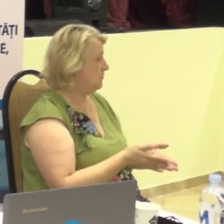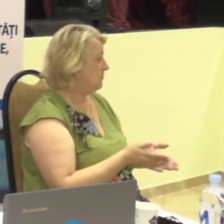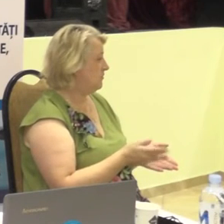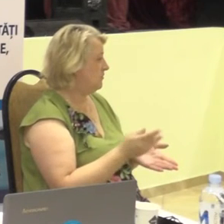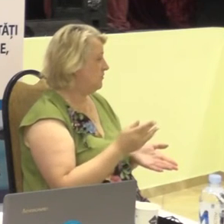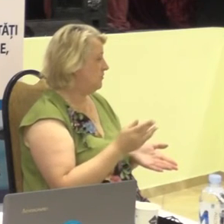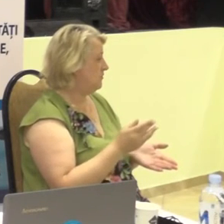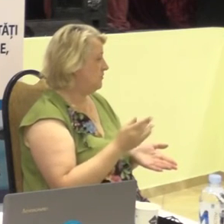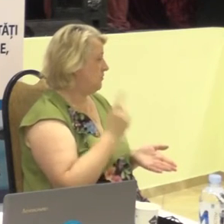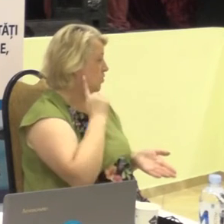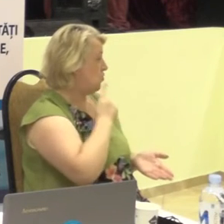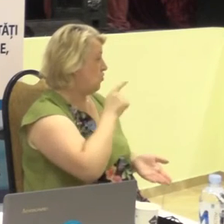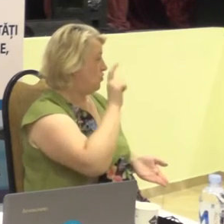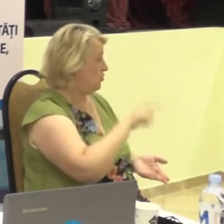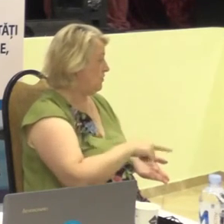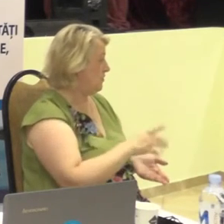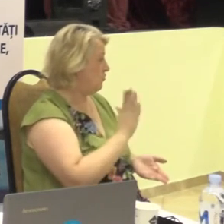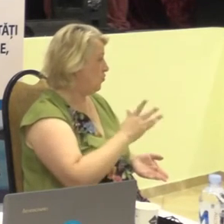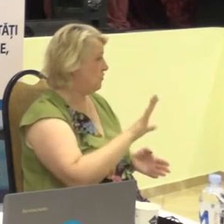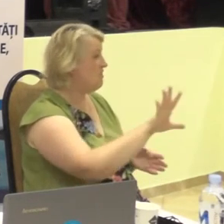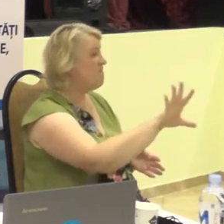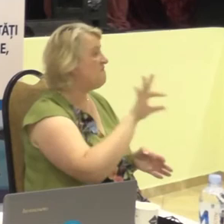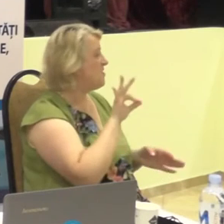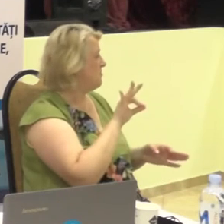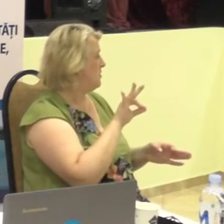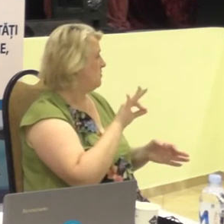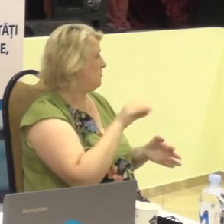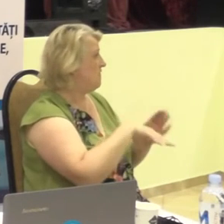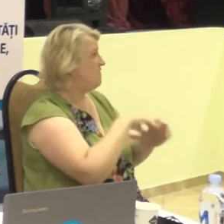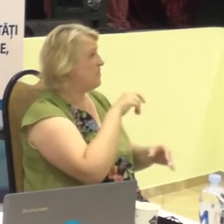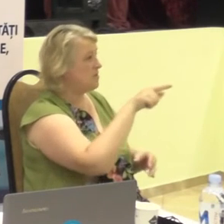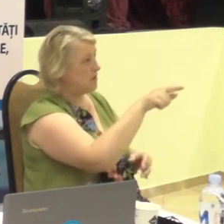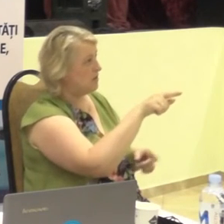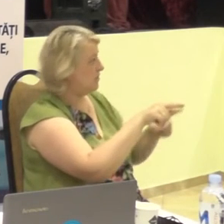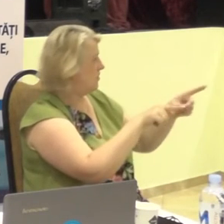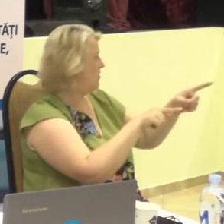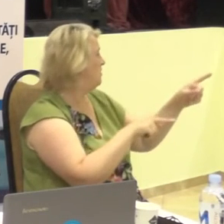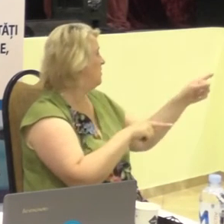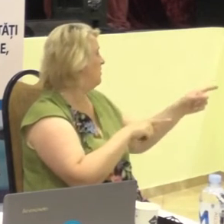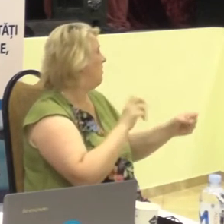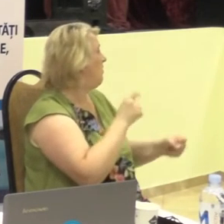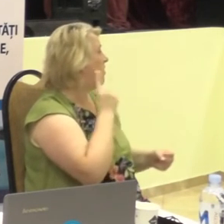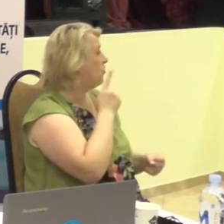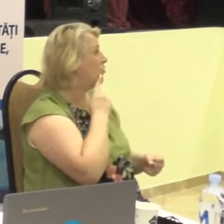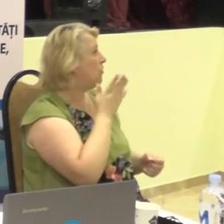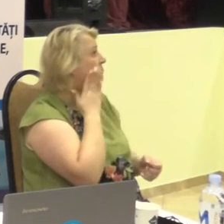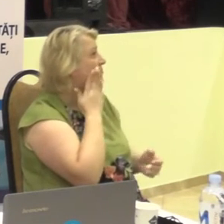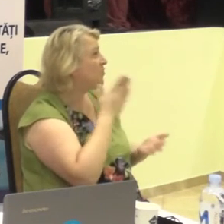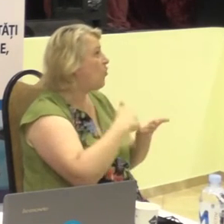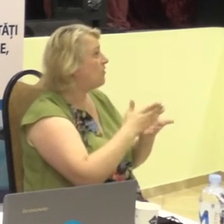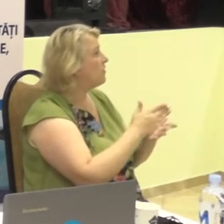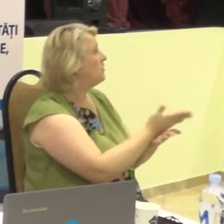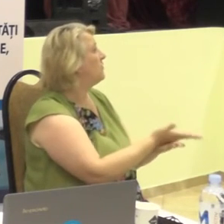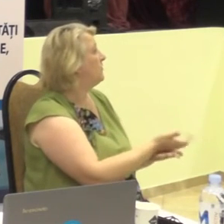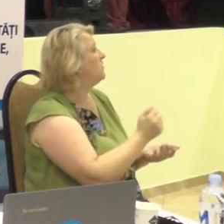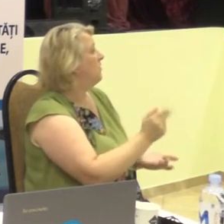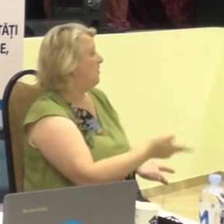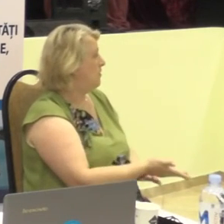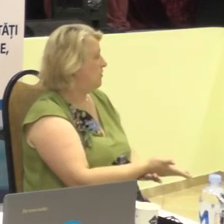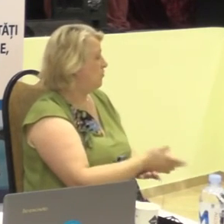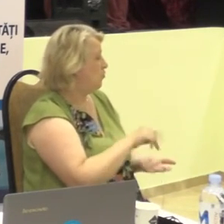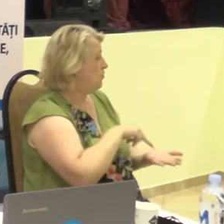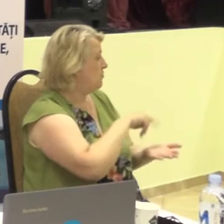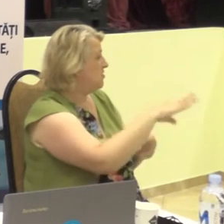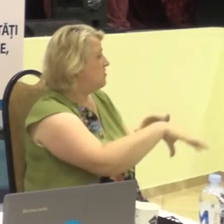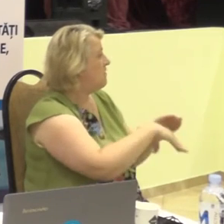cu dezvoltăți de auz va face o alegeri, cum persoana cu dezvoltăți de auz va